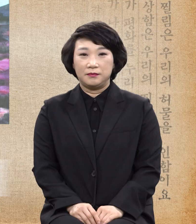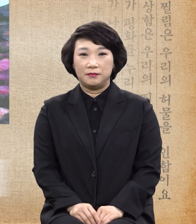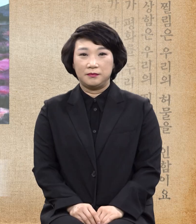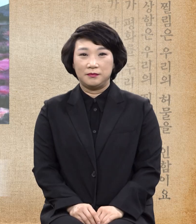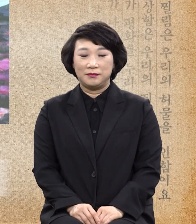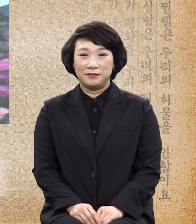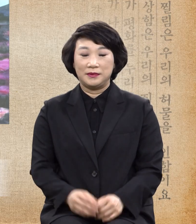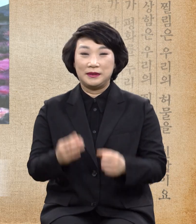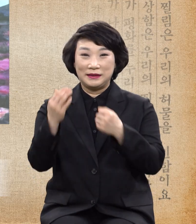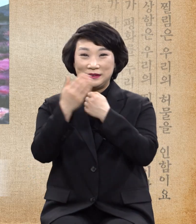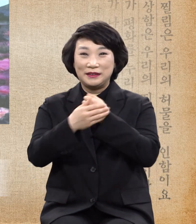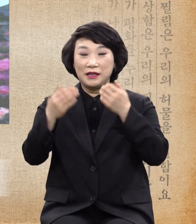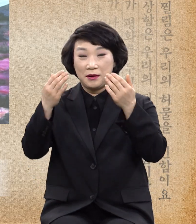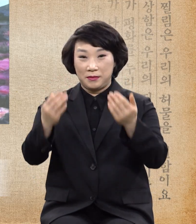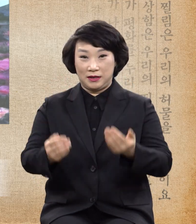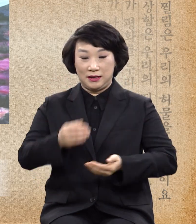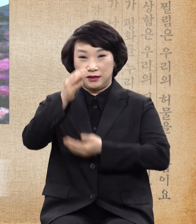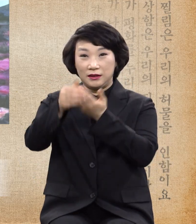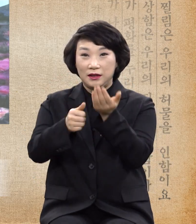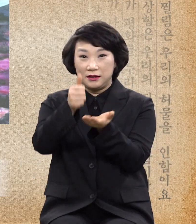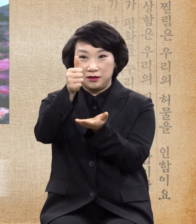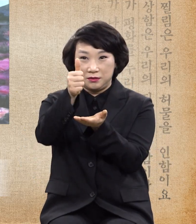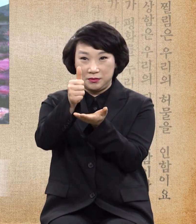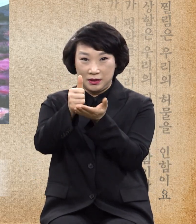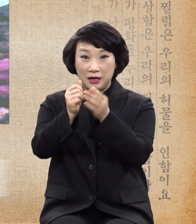은혜 받으실 하나님 말씀은